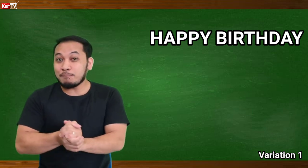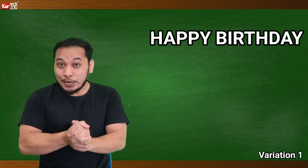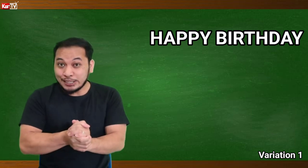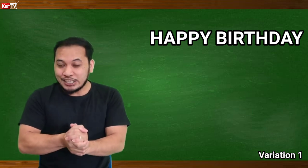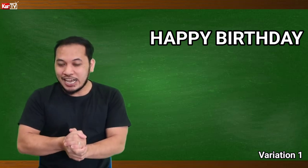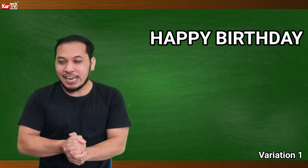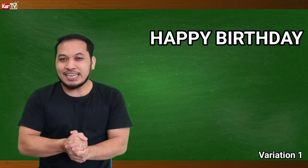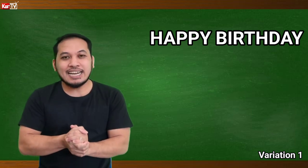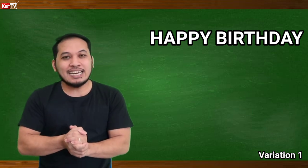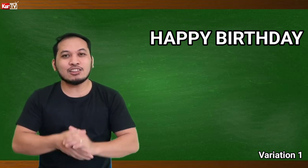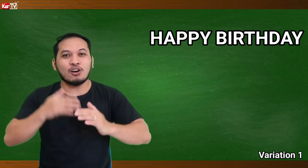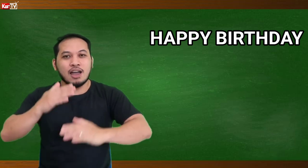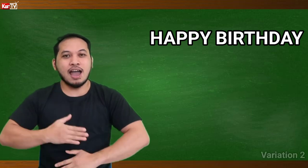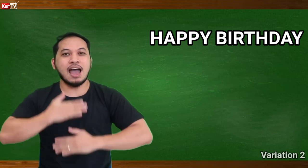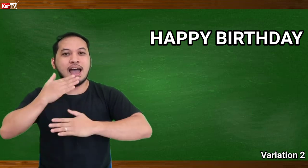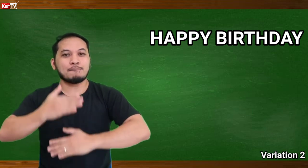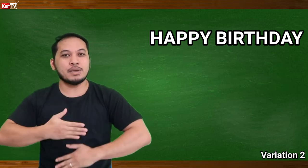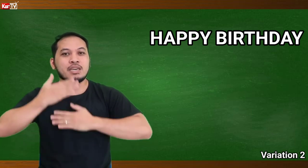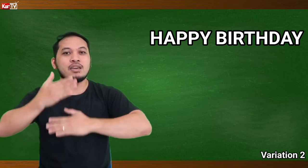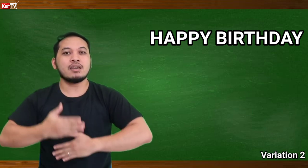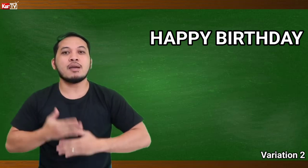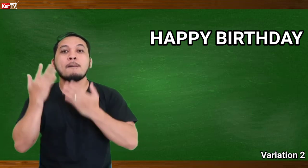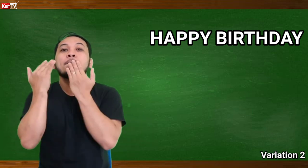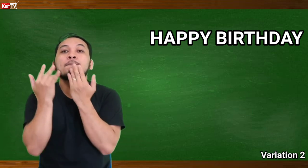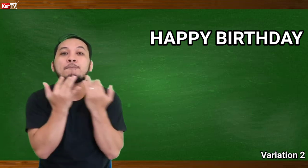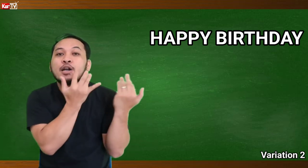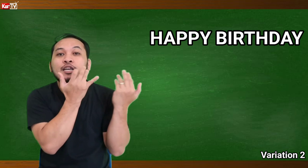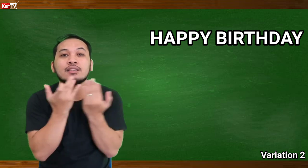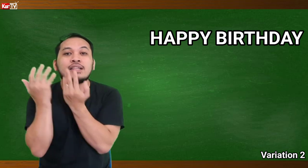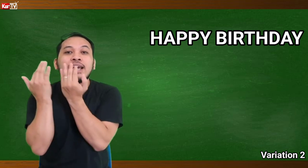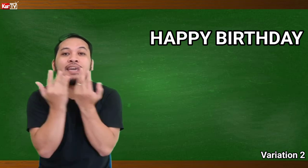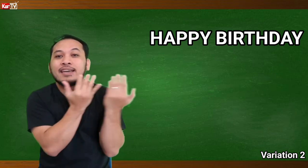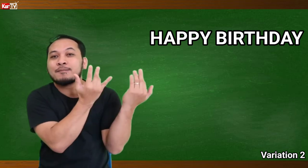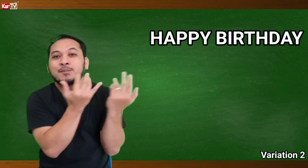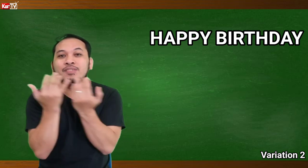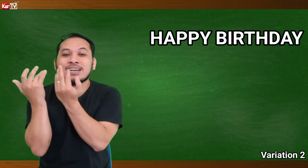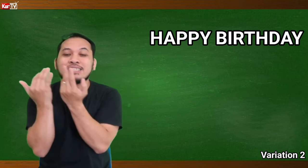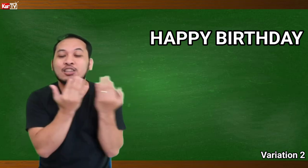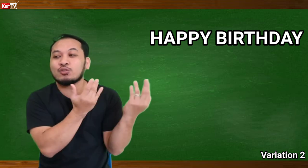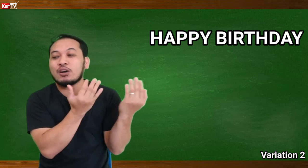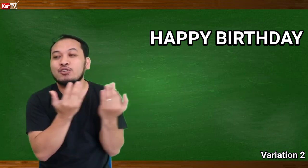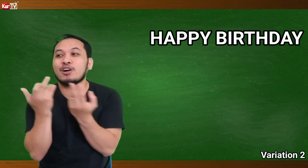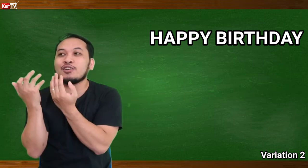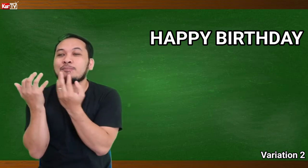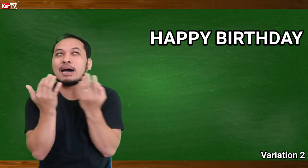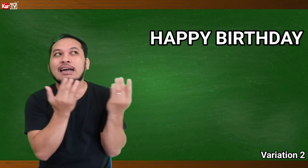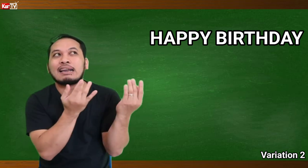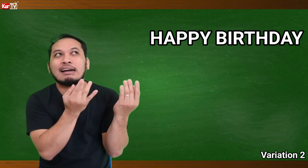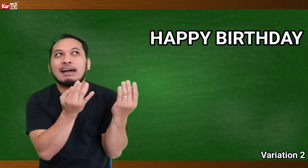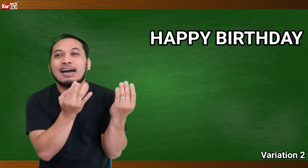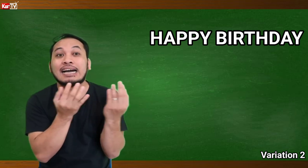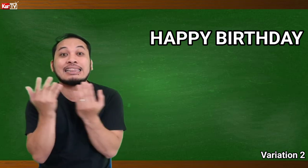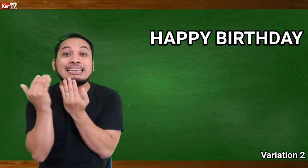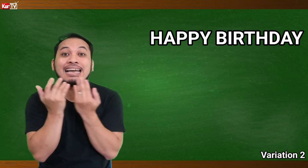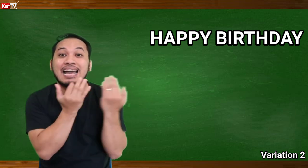birthday ng ganito. Happy birthday. Kasi ito daw yung ano parang kandila.